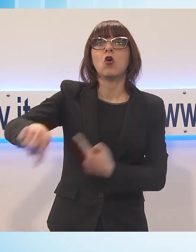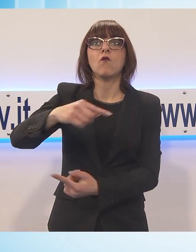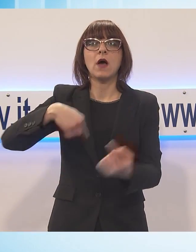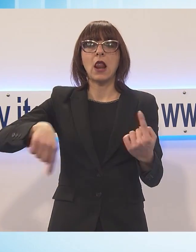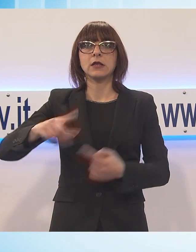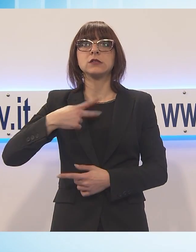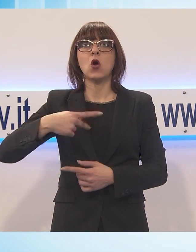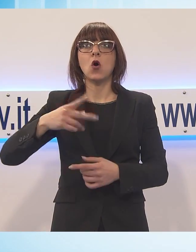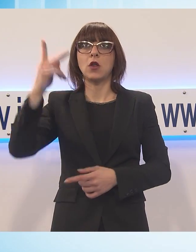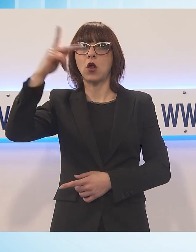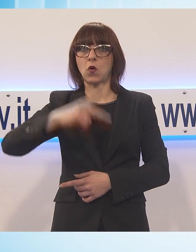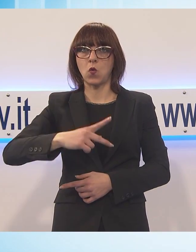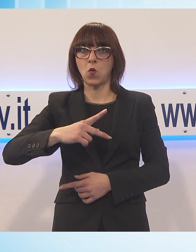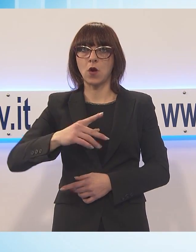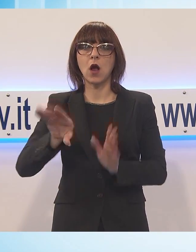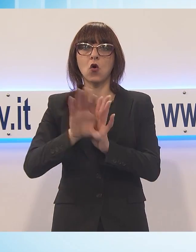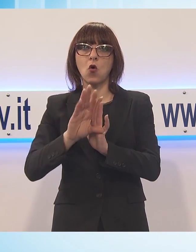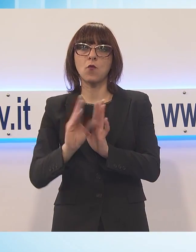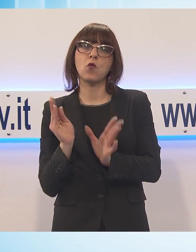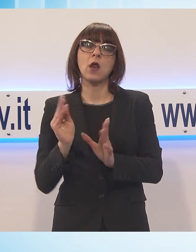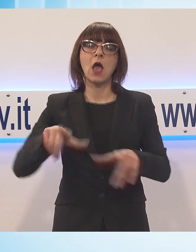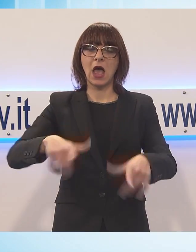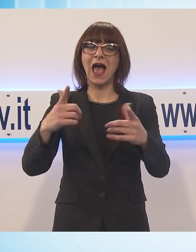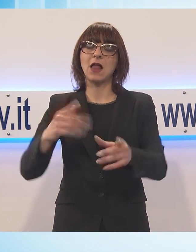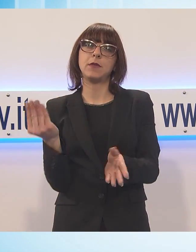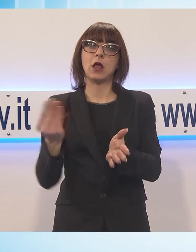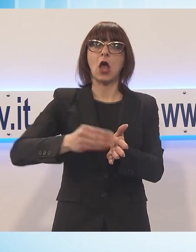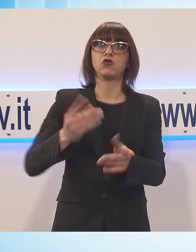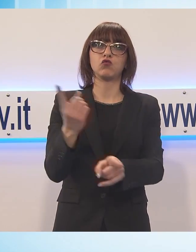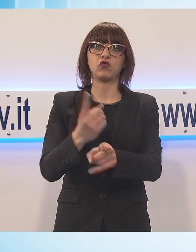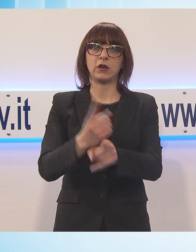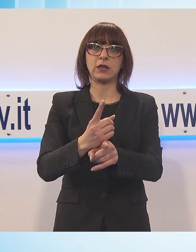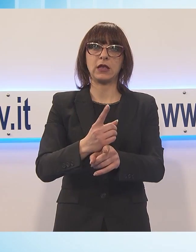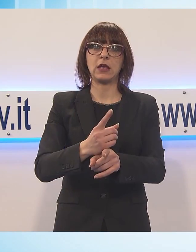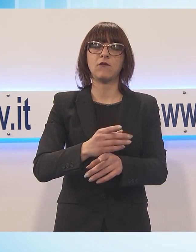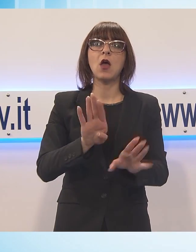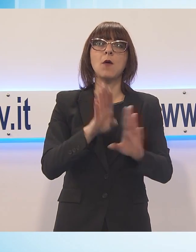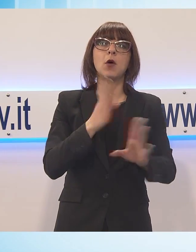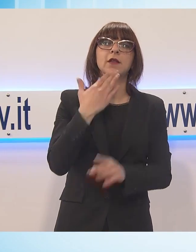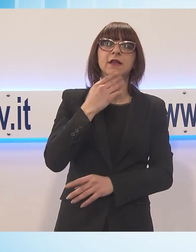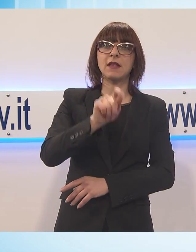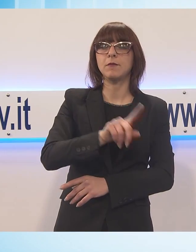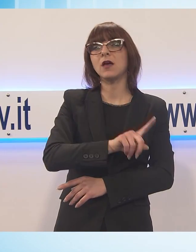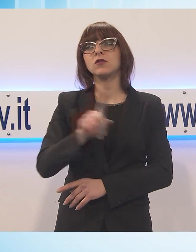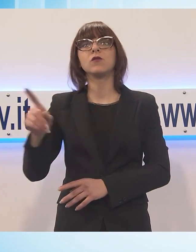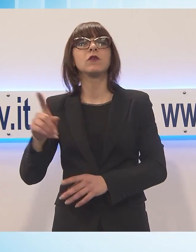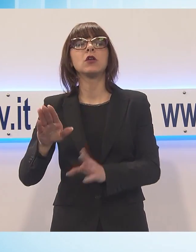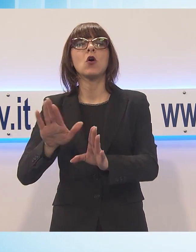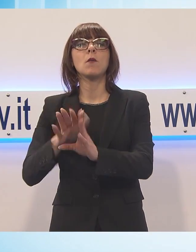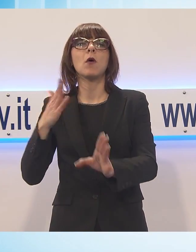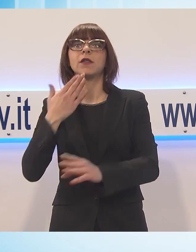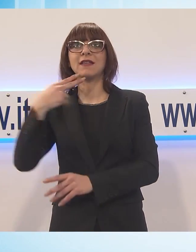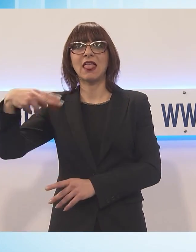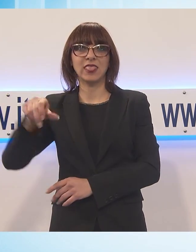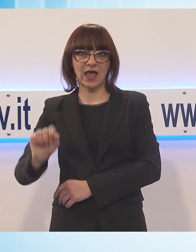Il Comune metterà a dimora nuovi alberi nel tratto tra Porta San Pietro e Porta Sant'Anna. L'assessore Marchini ha così commentato l'obiettivo è di